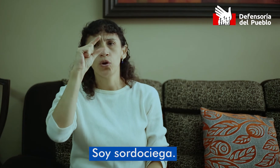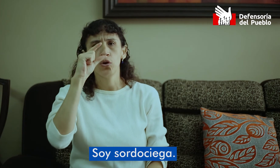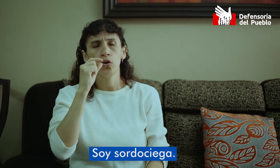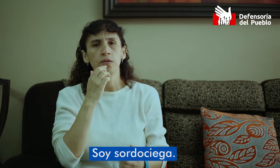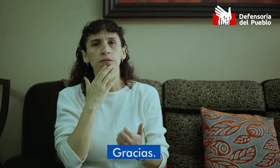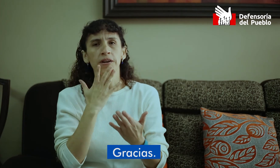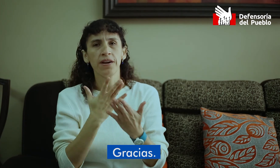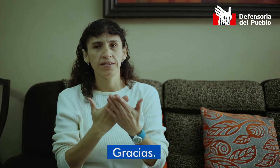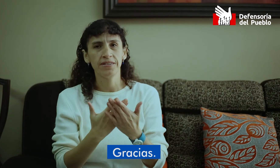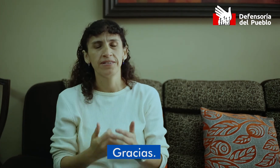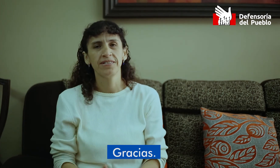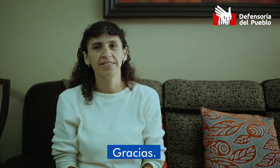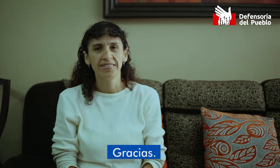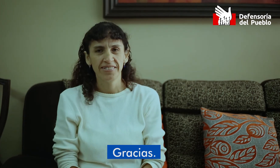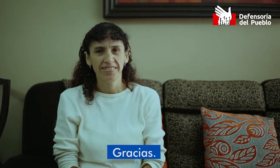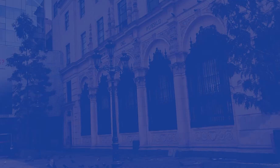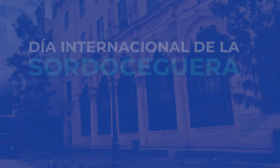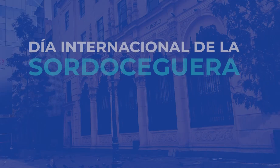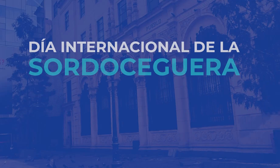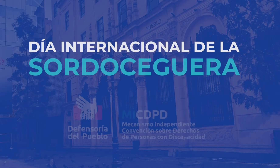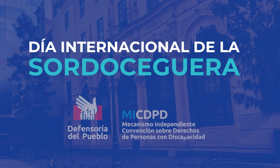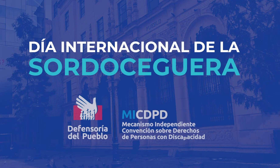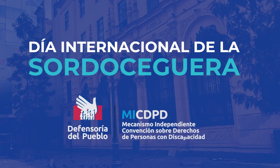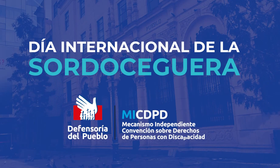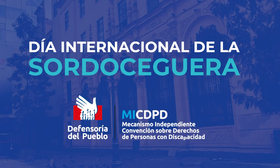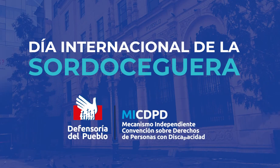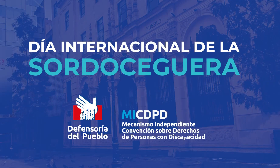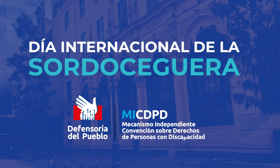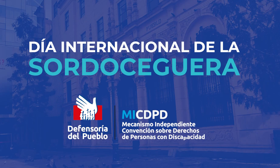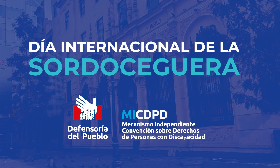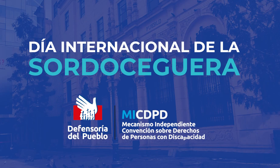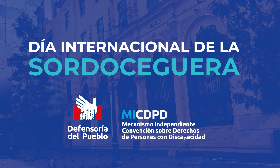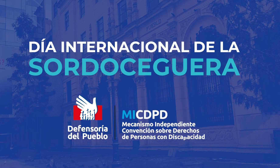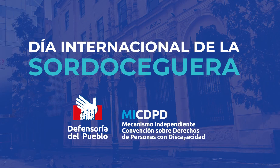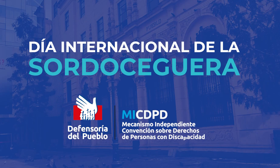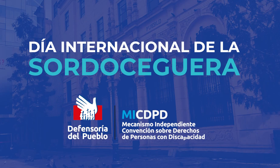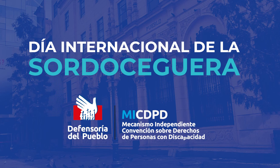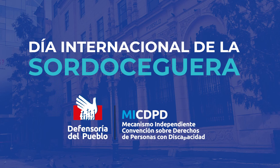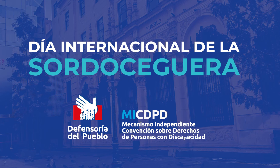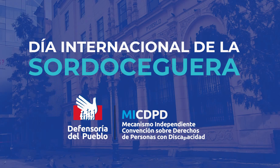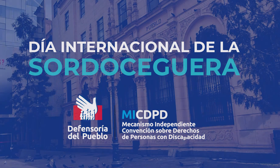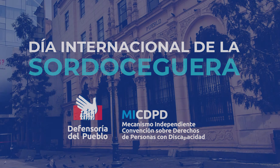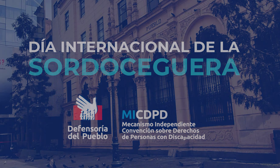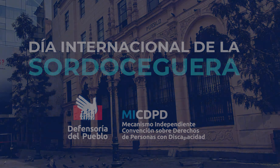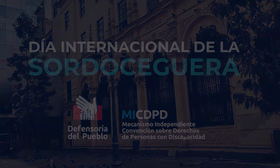baja y saluda.